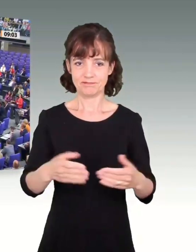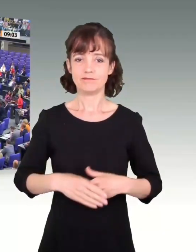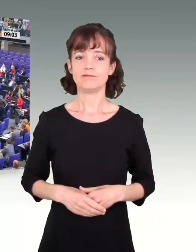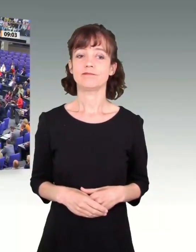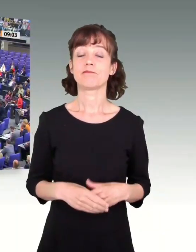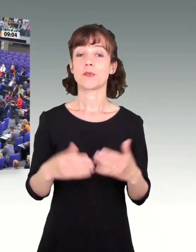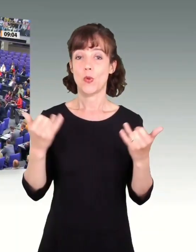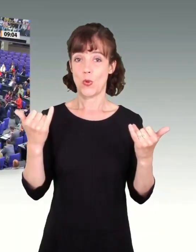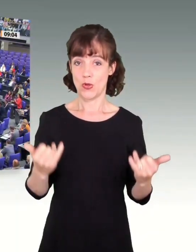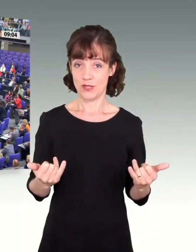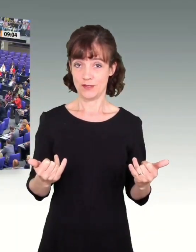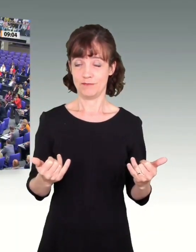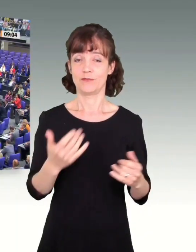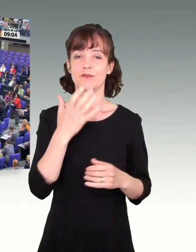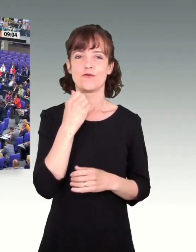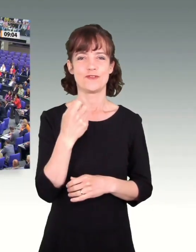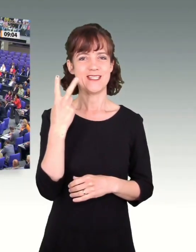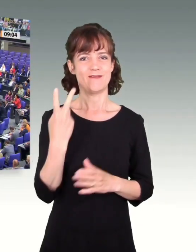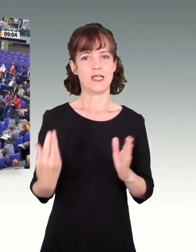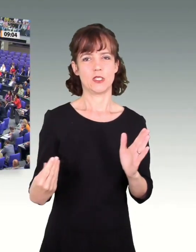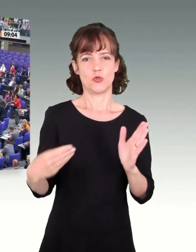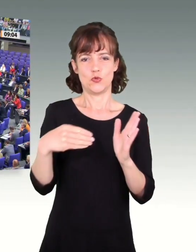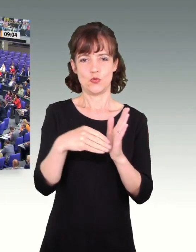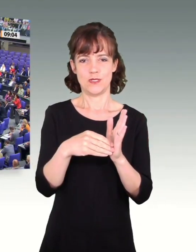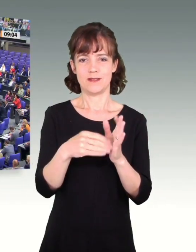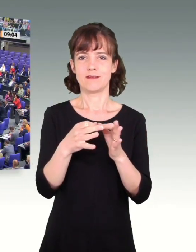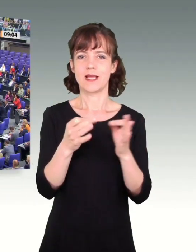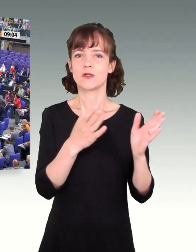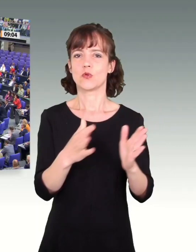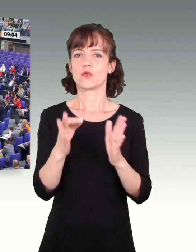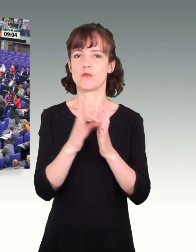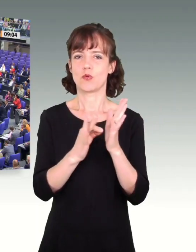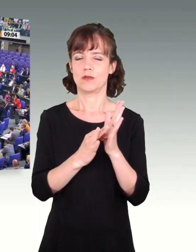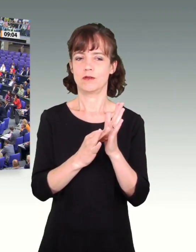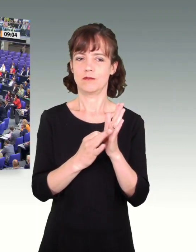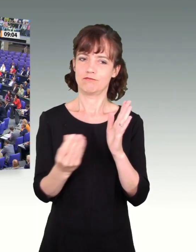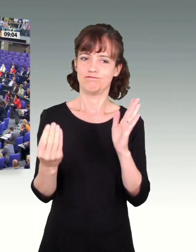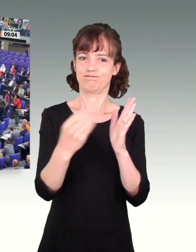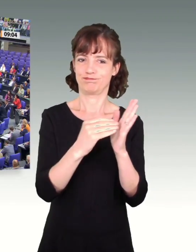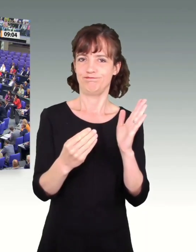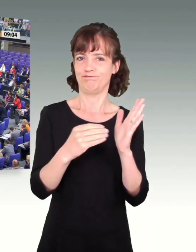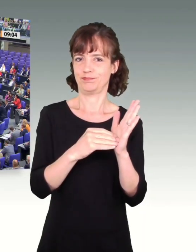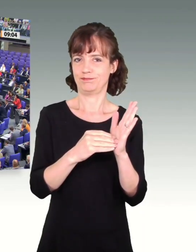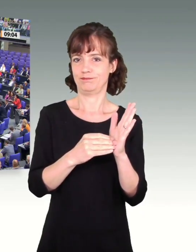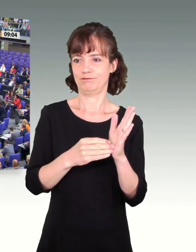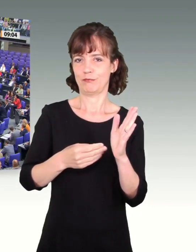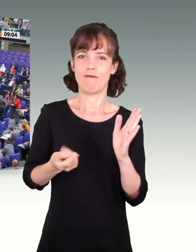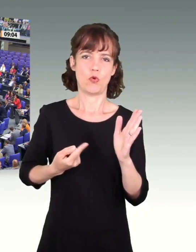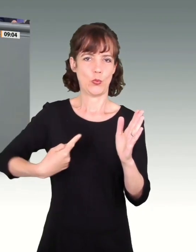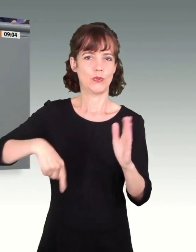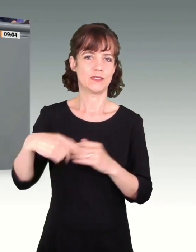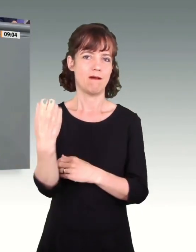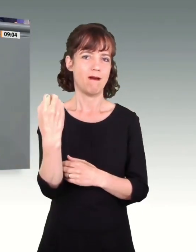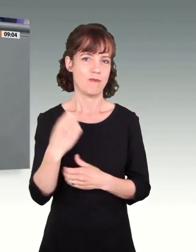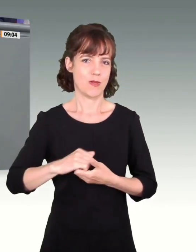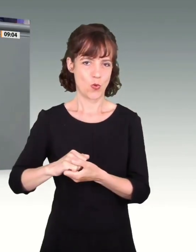wollen heute zwei zusätzliche Tagesordnungspunkte als Ampelkoalition aufsetzen.